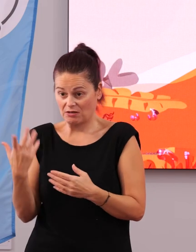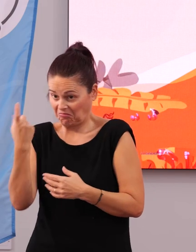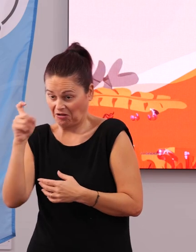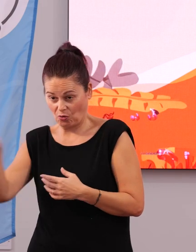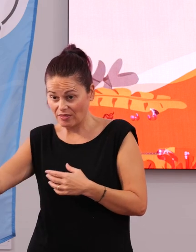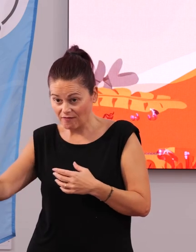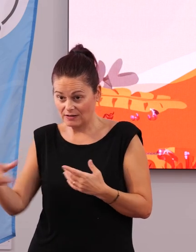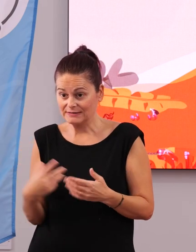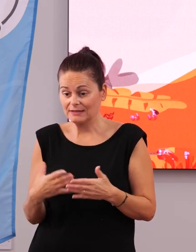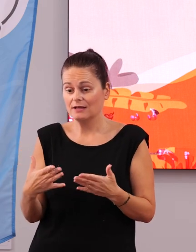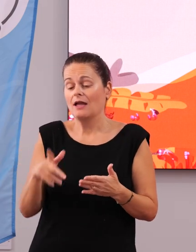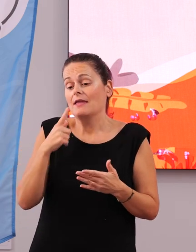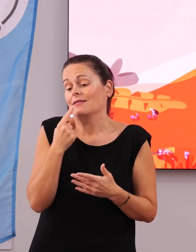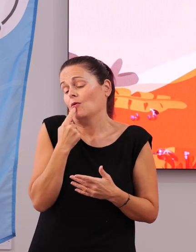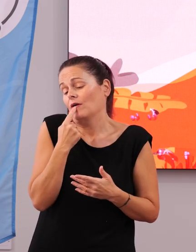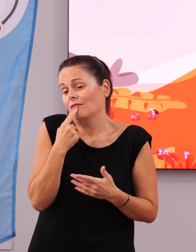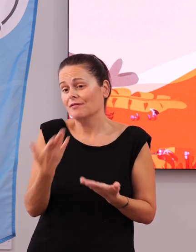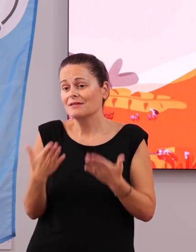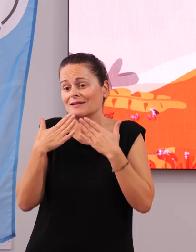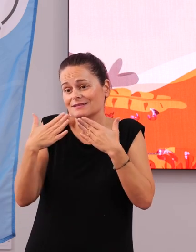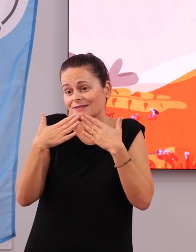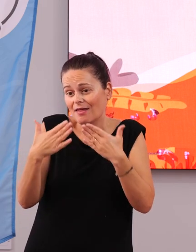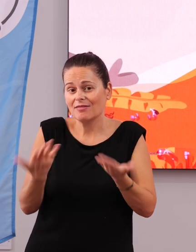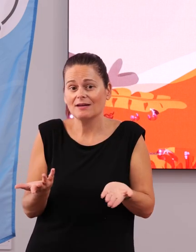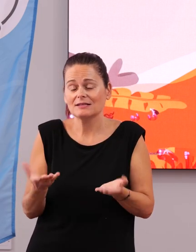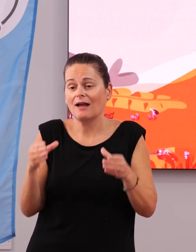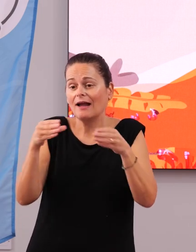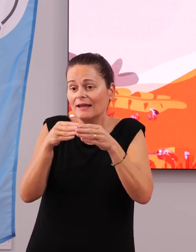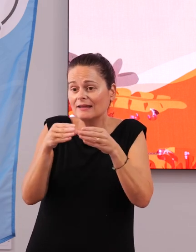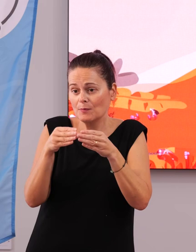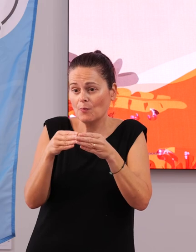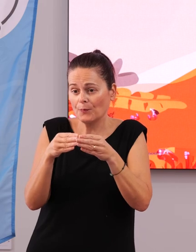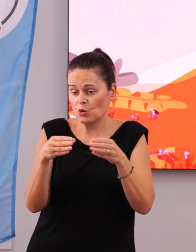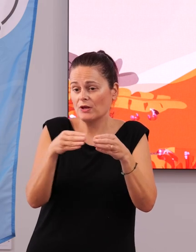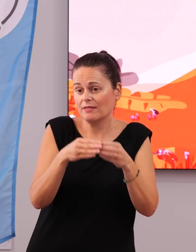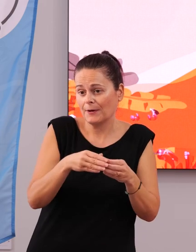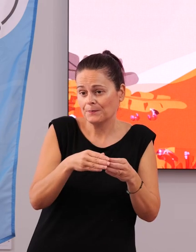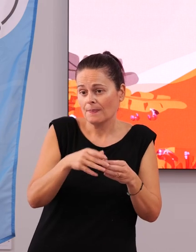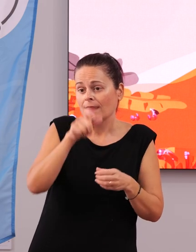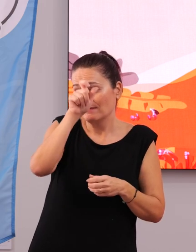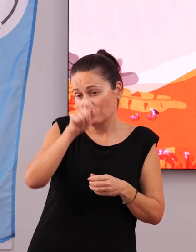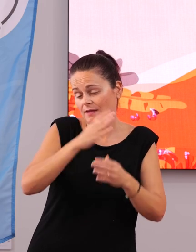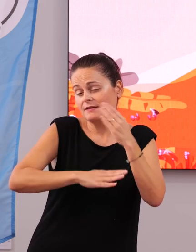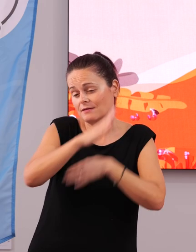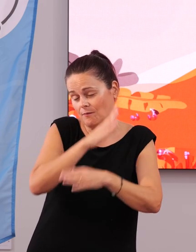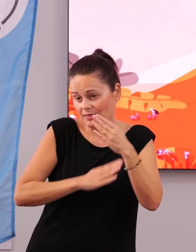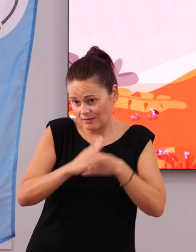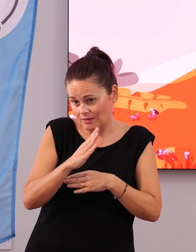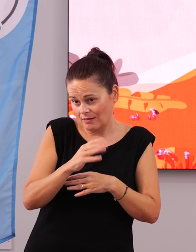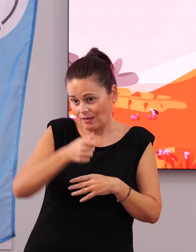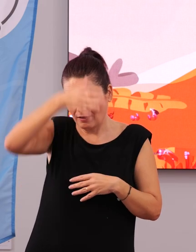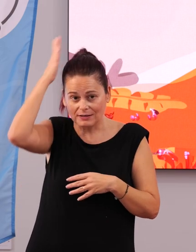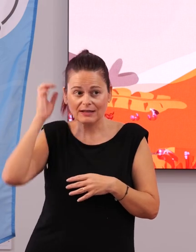No puedo dejar pasar la ocasión sin darle también las gracias al equipo de la Unidad de Discapacidad del Ayuntamiento de Cartagena.